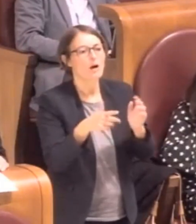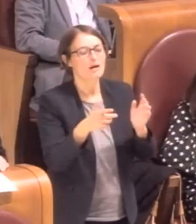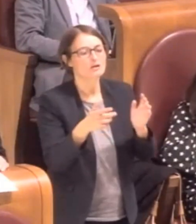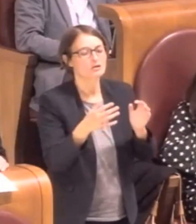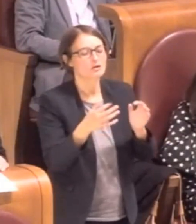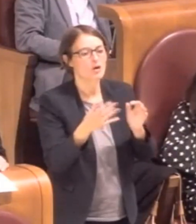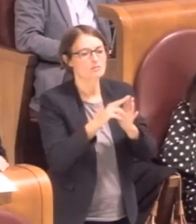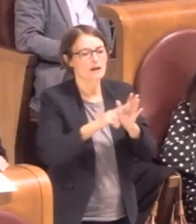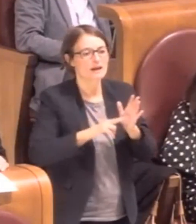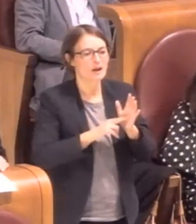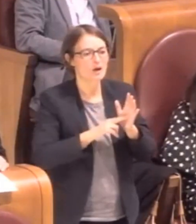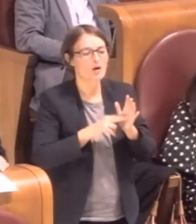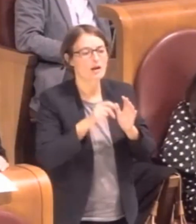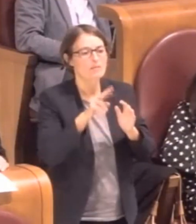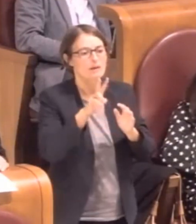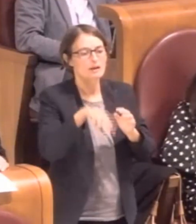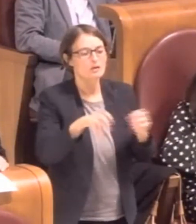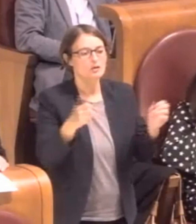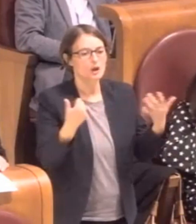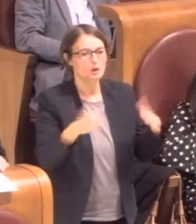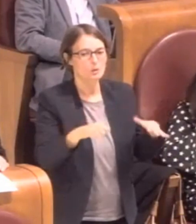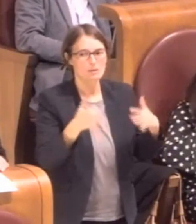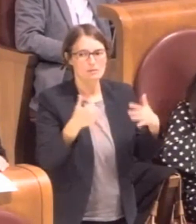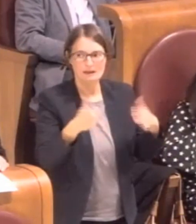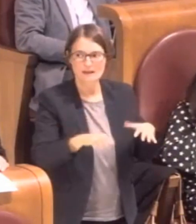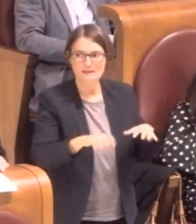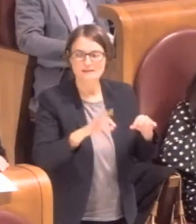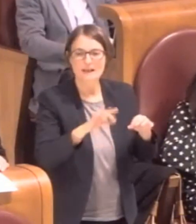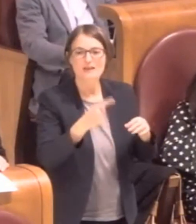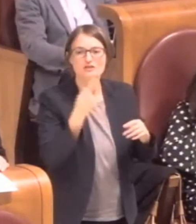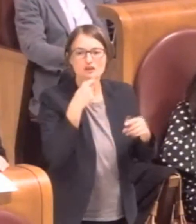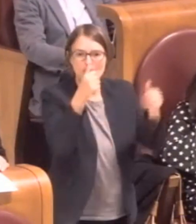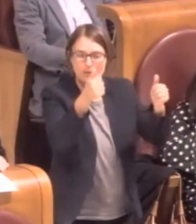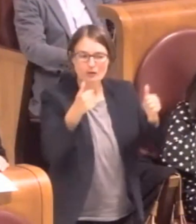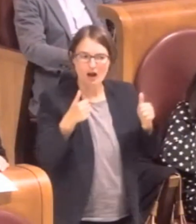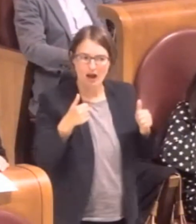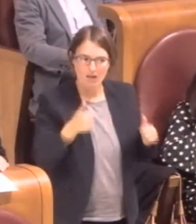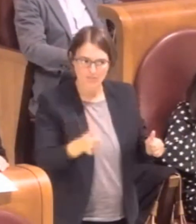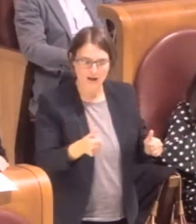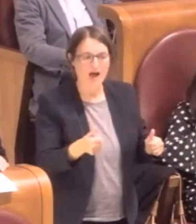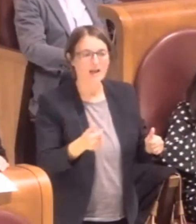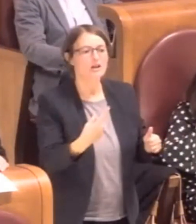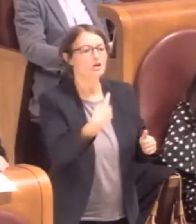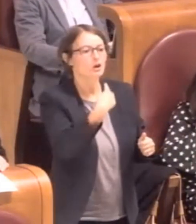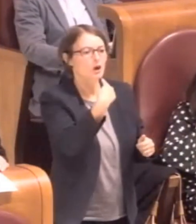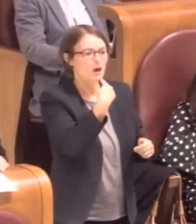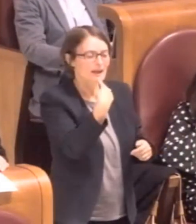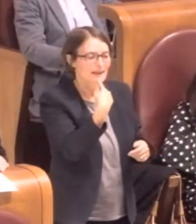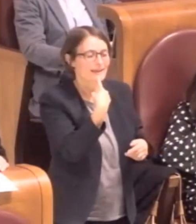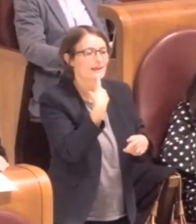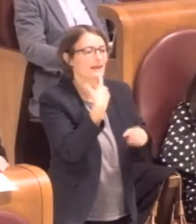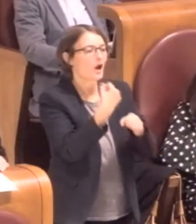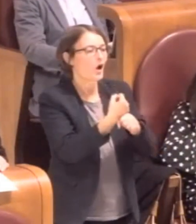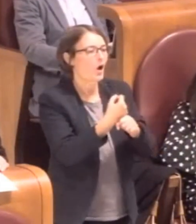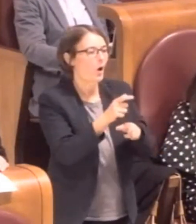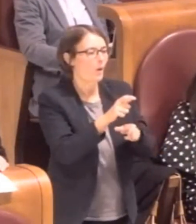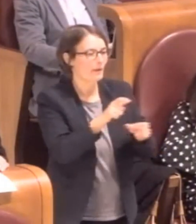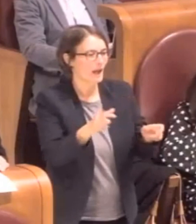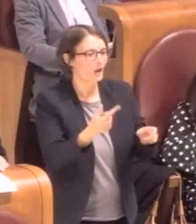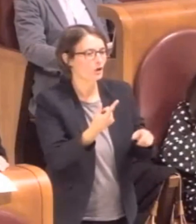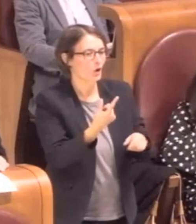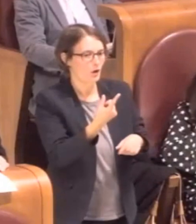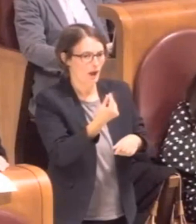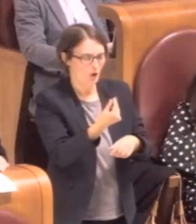esclude dalla partecipazione alle procedure d'appalto gli operatori economici con gravati da